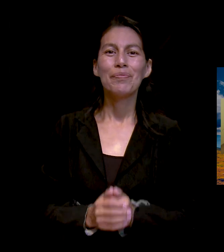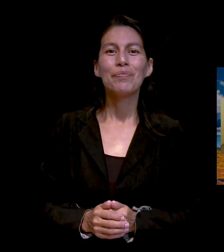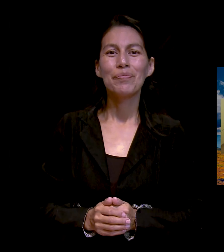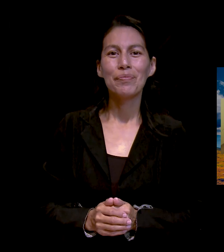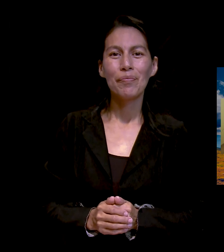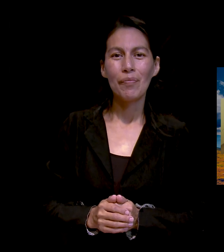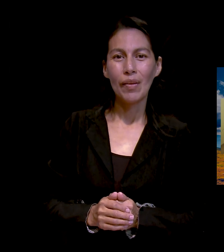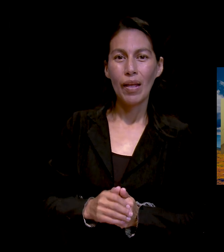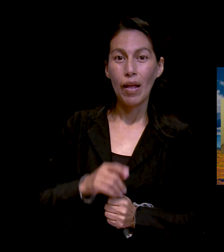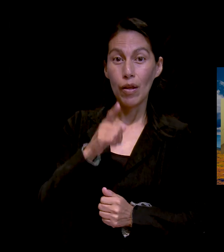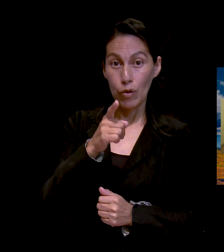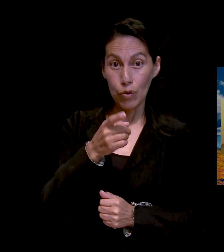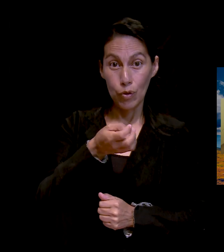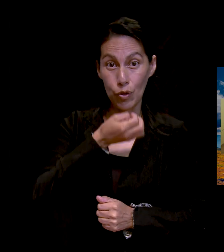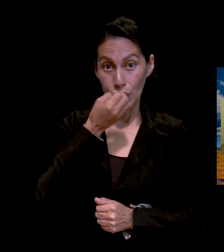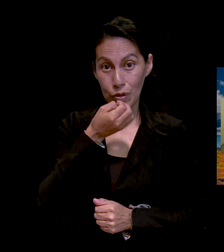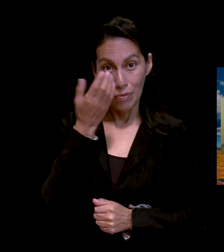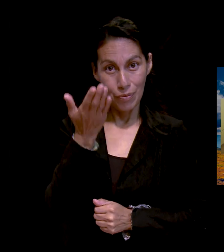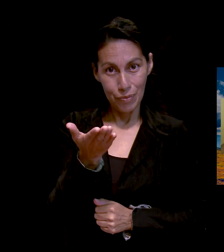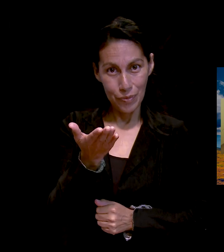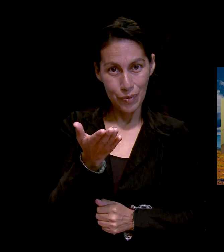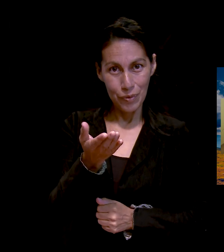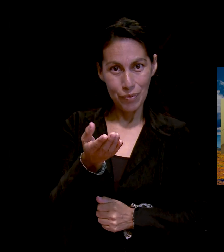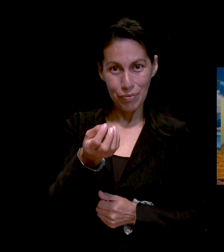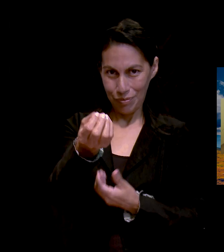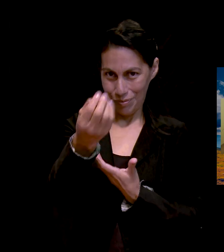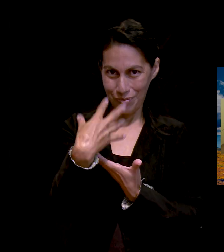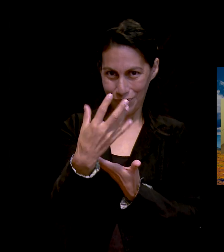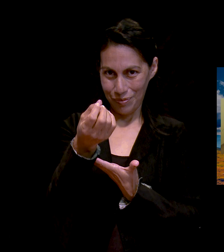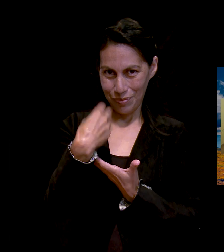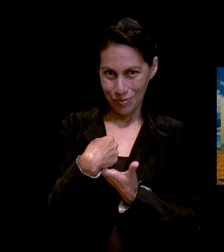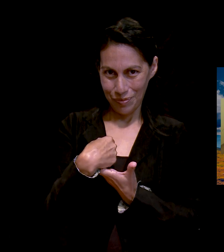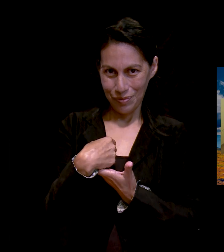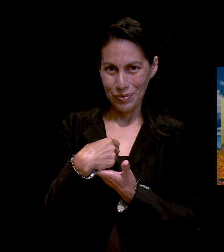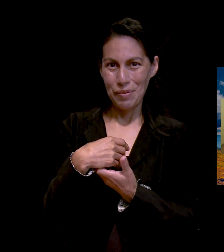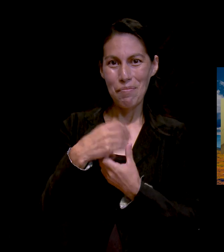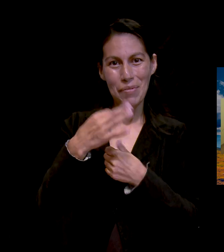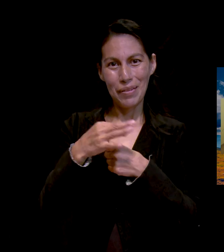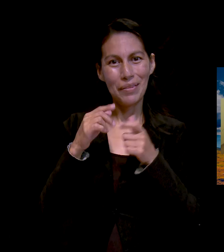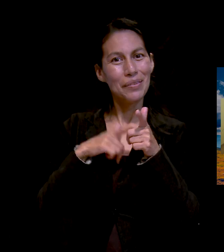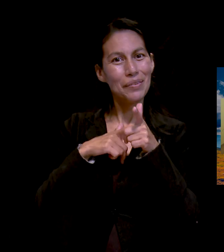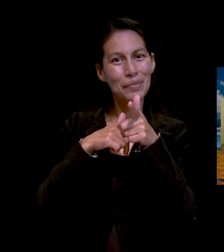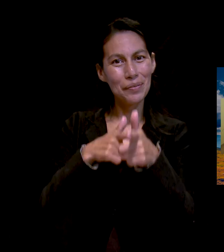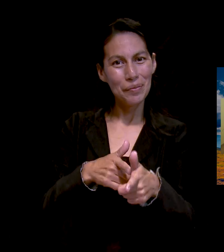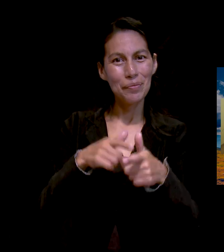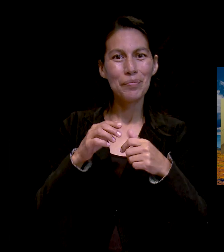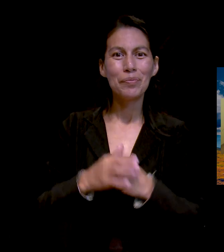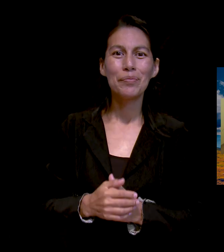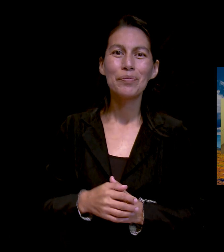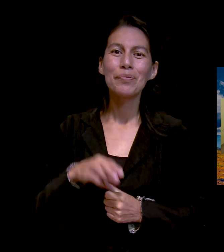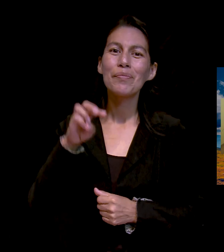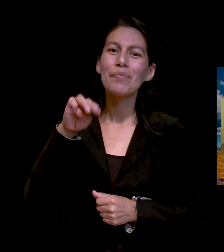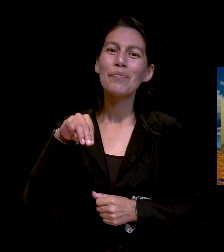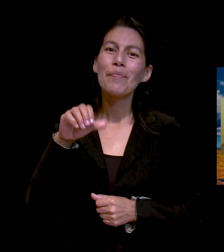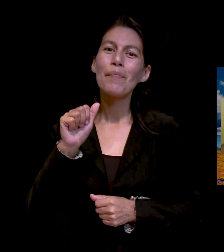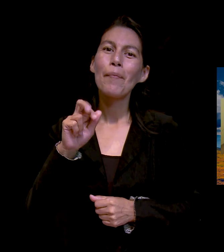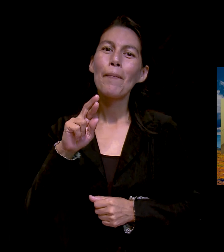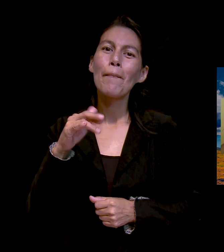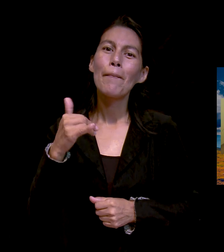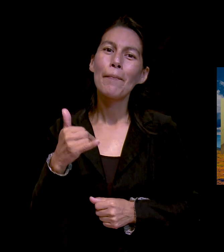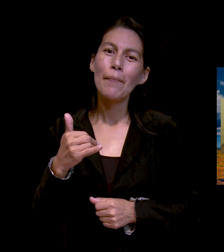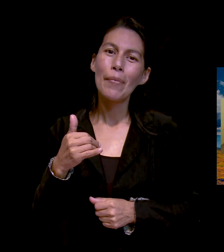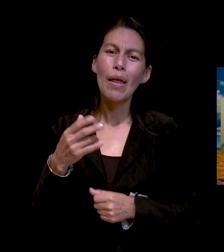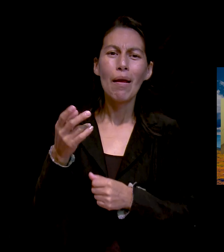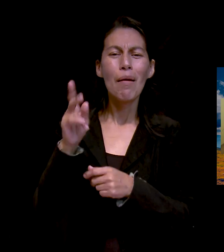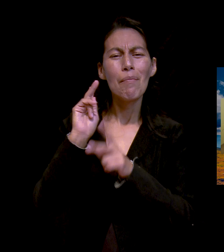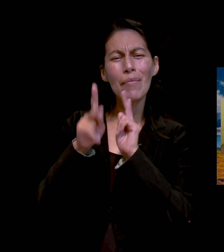oración mientras continuamos en nuestra charla. Mari, cuéntanos algo